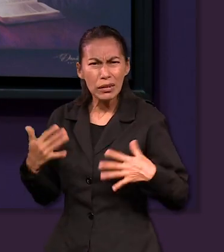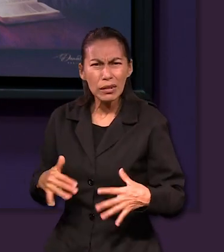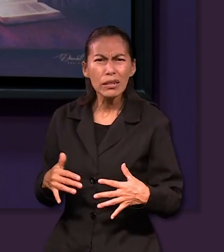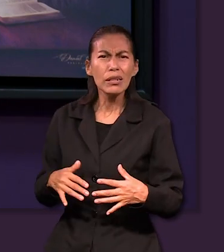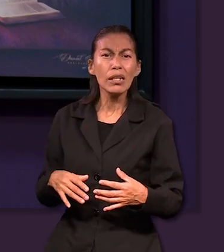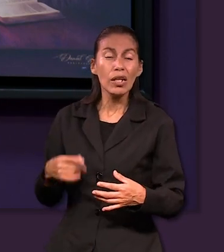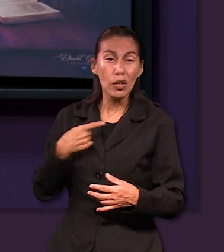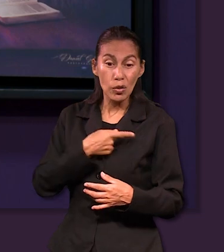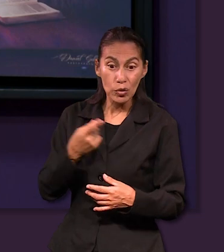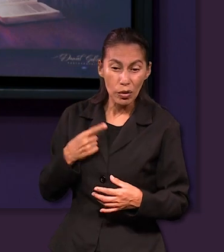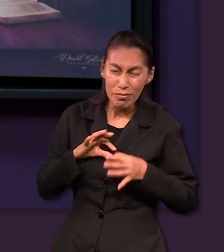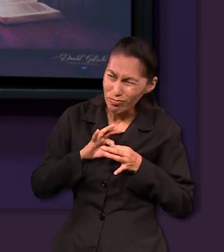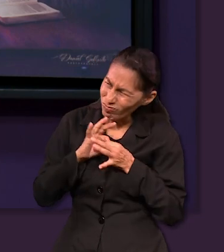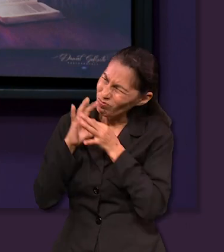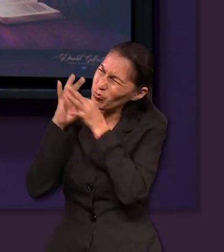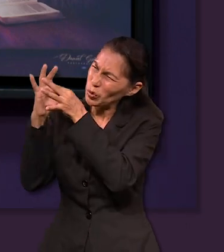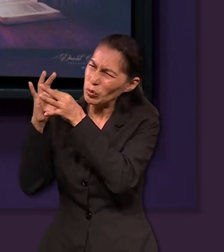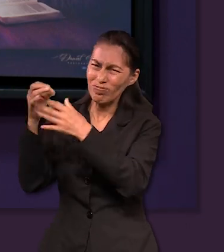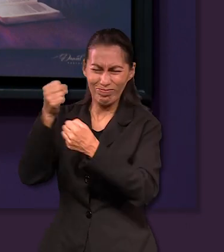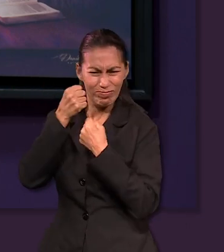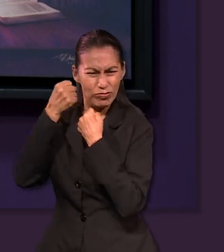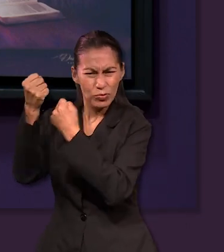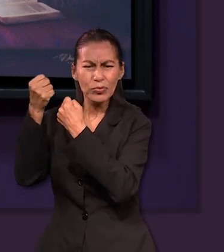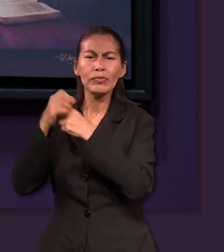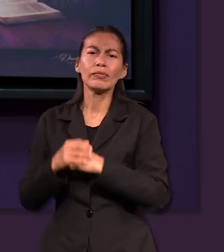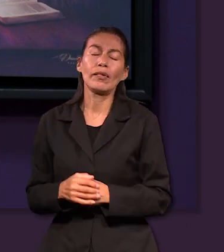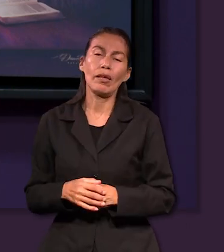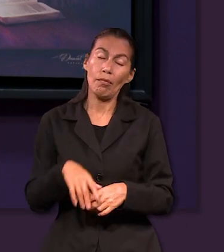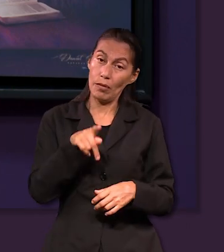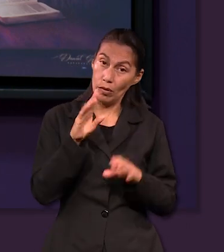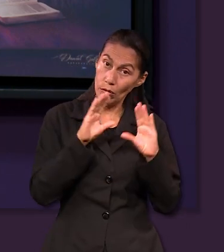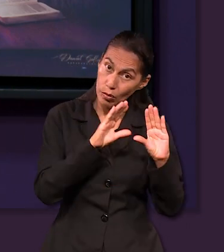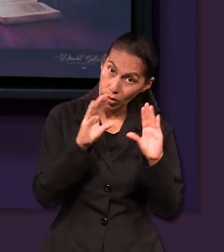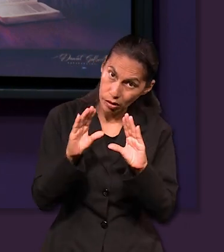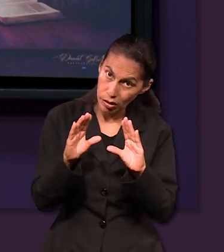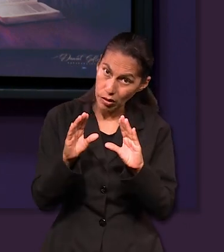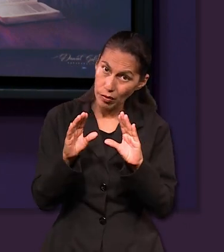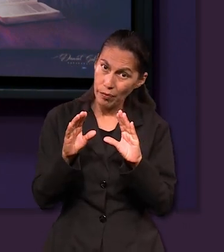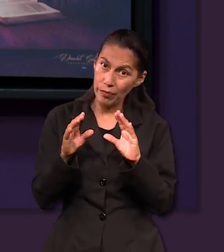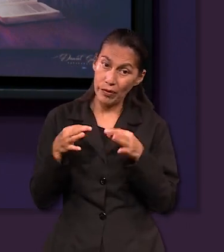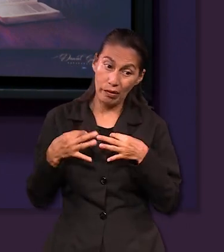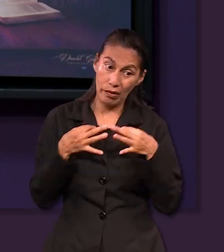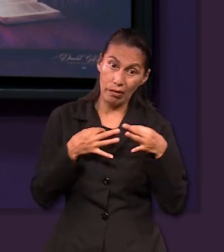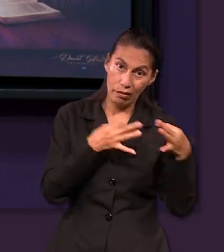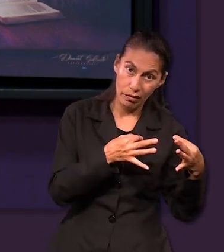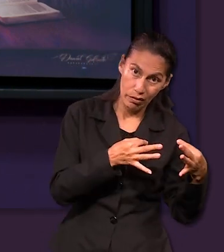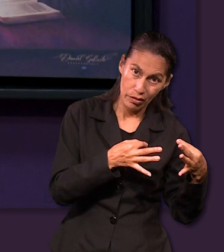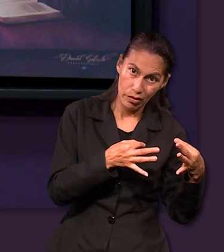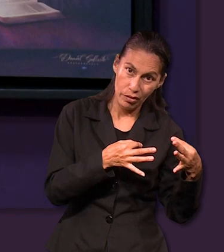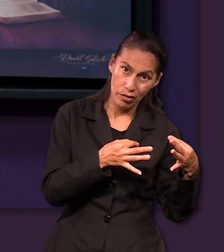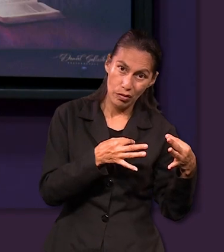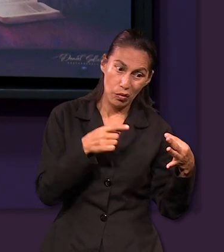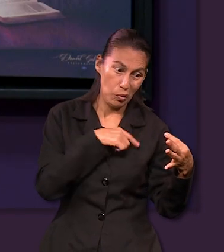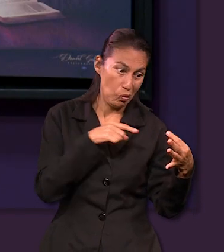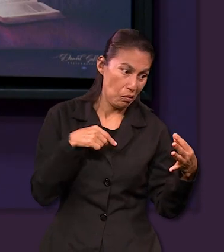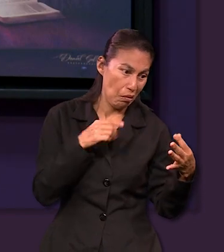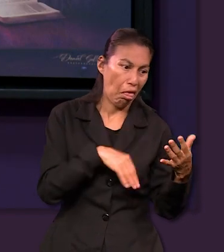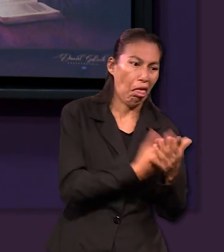ese fuego en nuestro en nuestro cuerpo por así decirlo para poder tener ese cambio ese desarrollo pero tener cuidado